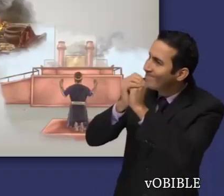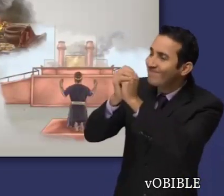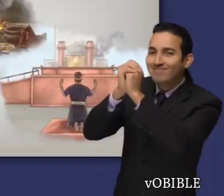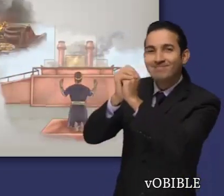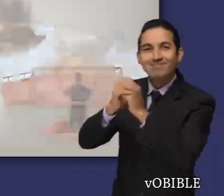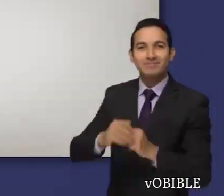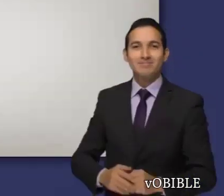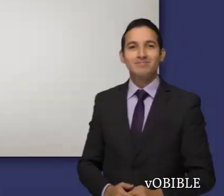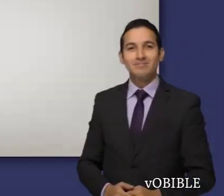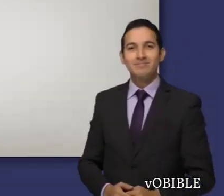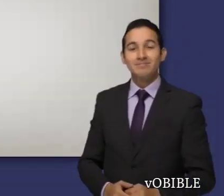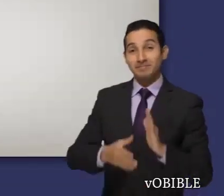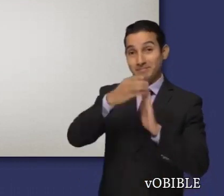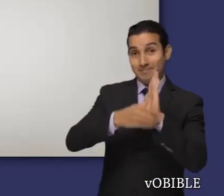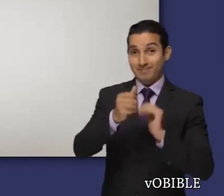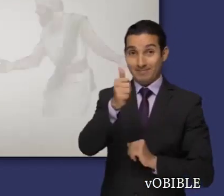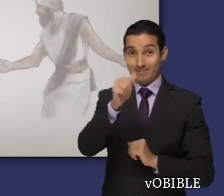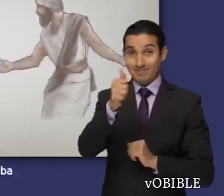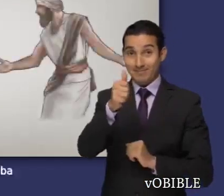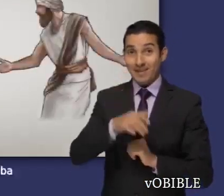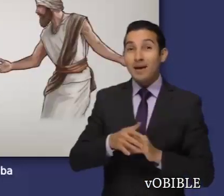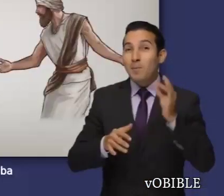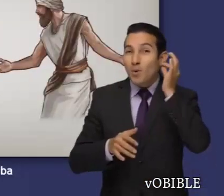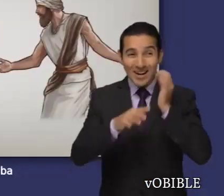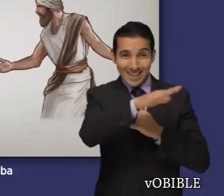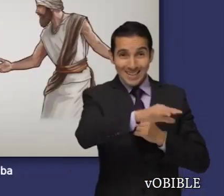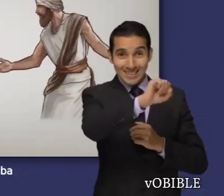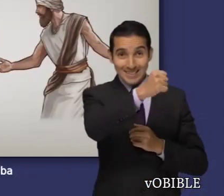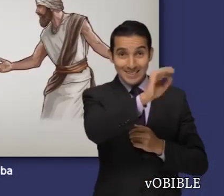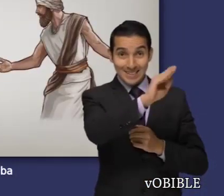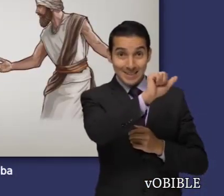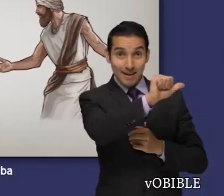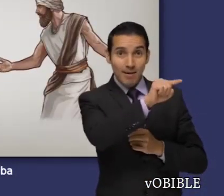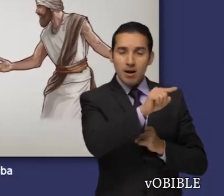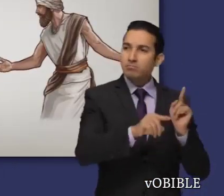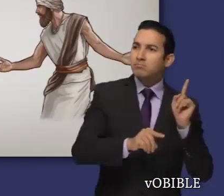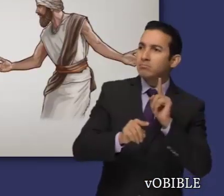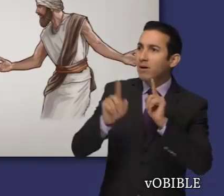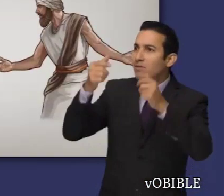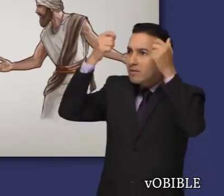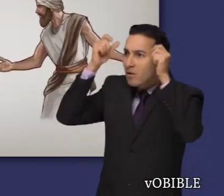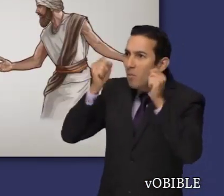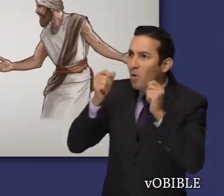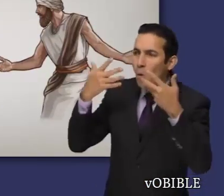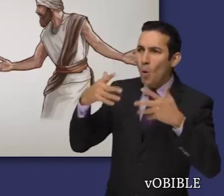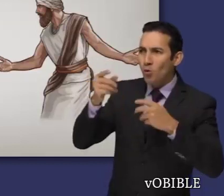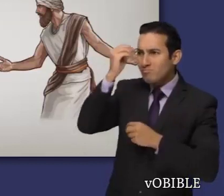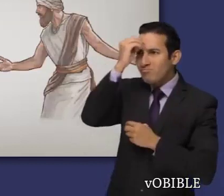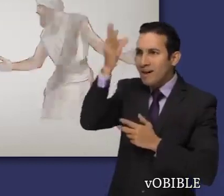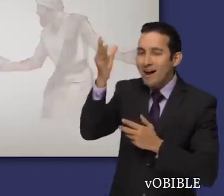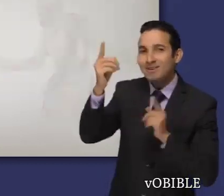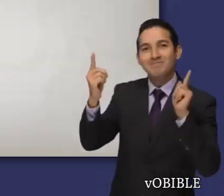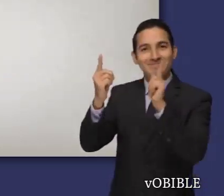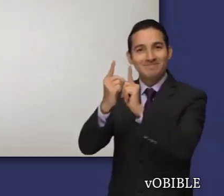dedicárselo a Jehová. En el capítulo 10, la reina de Saba oye hablar sobre Salomón y viaja a Jerusalén